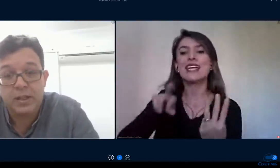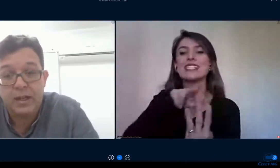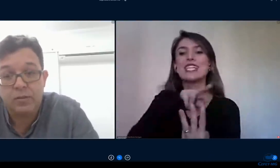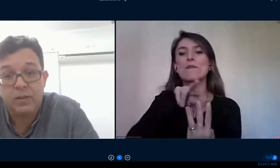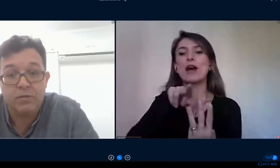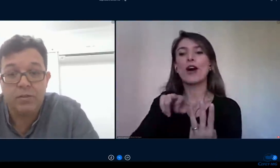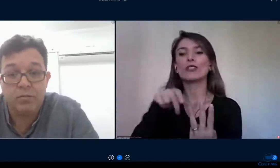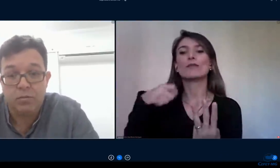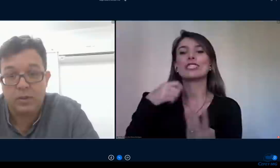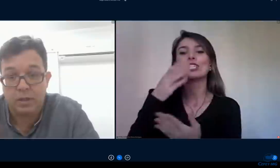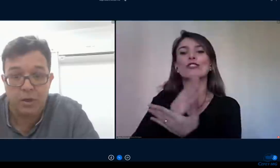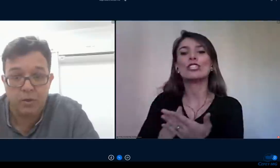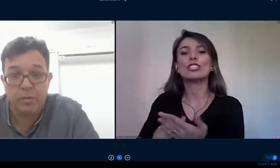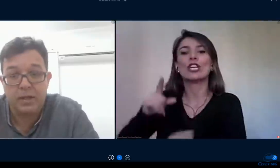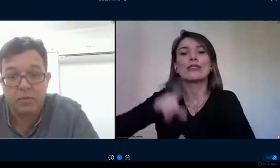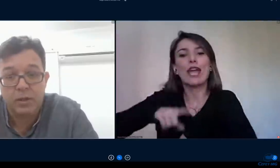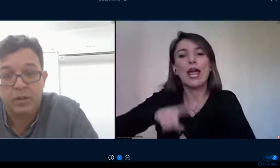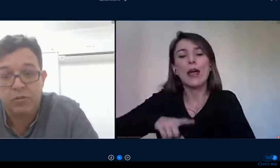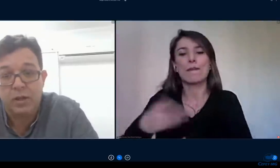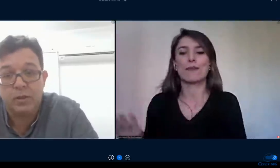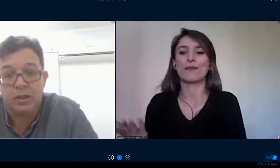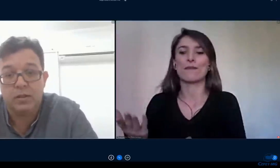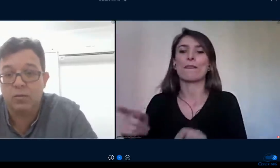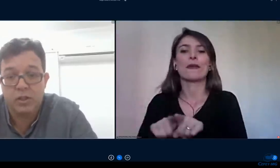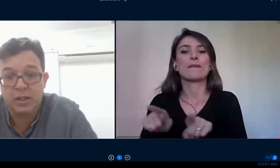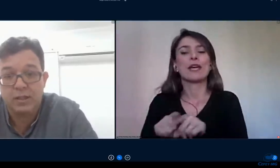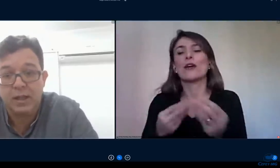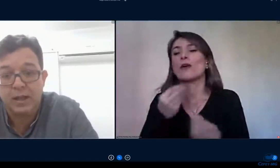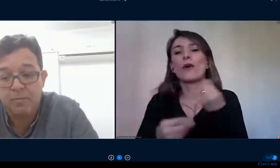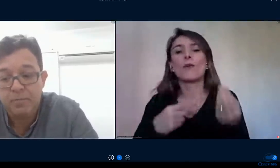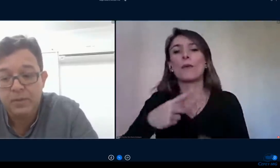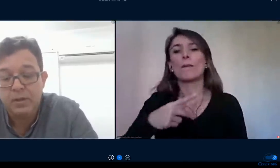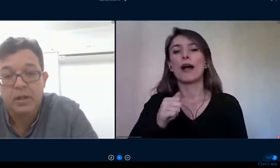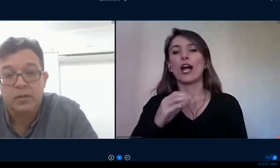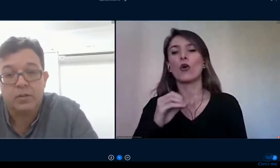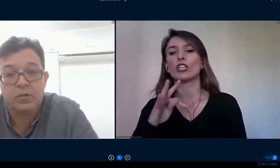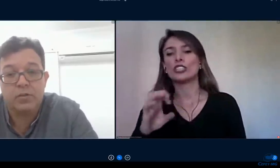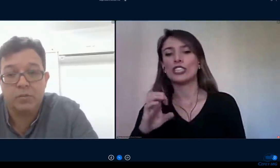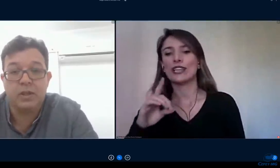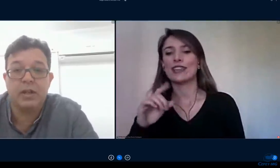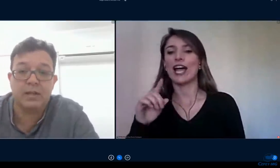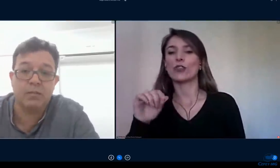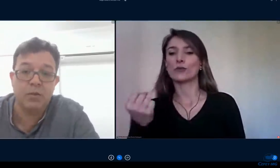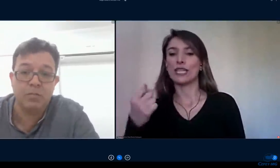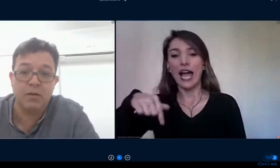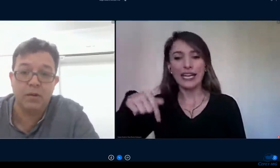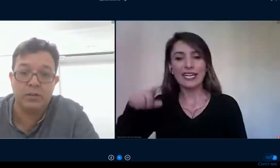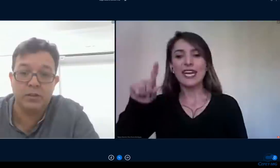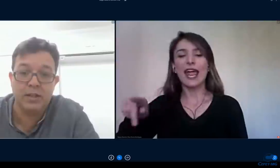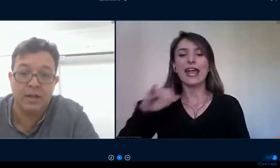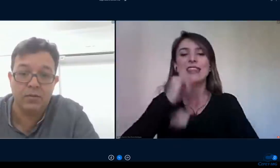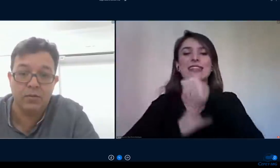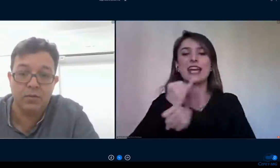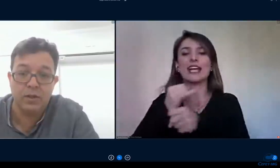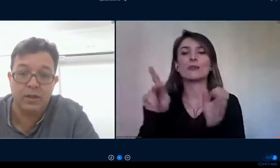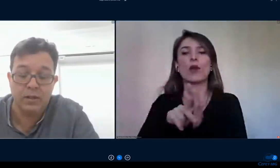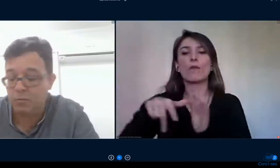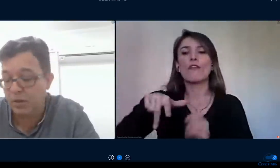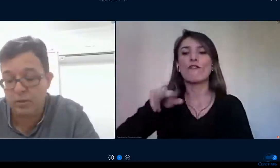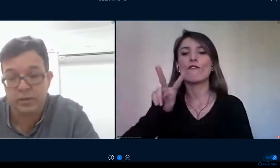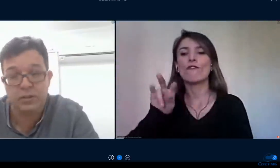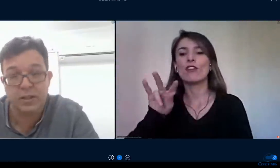pacote de dados da Vivo que a maior operadora regional aqui não chega até lá então nós tivemos que criar também um pacote de dados